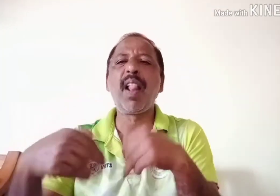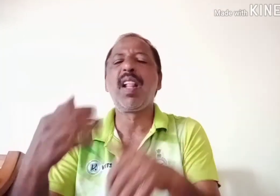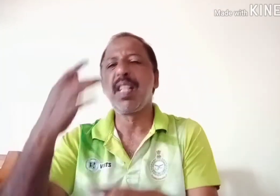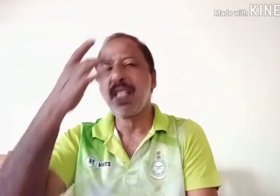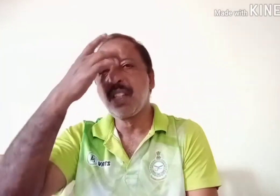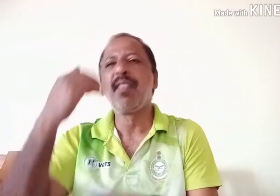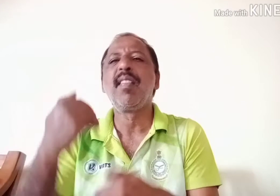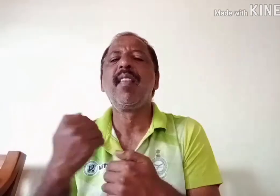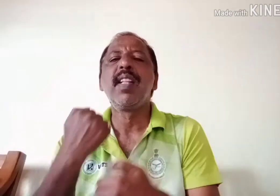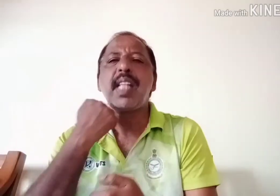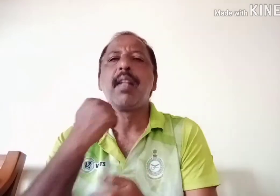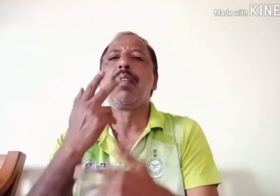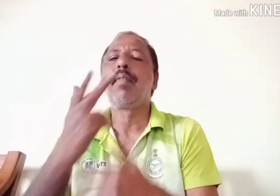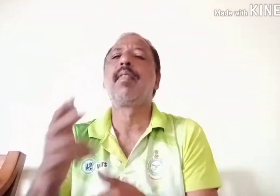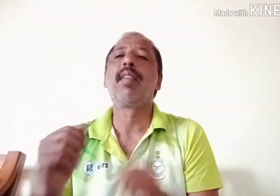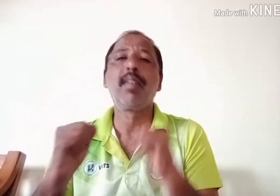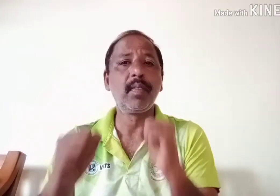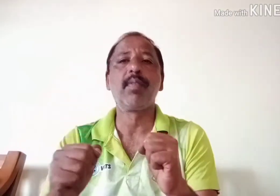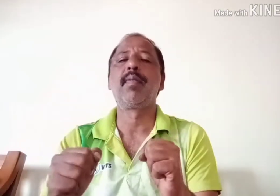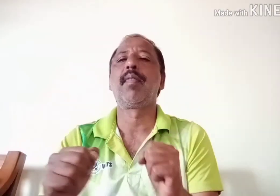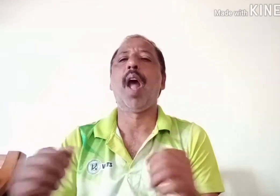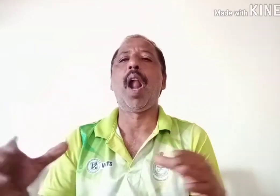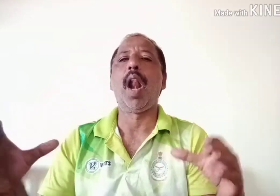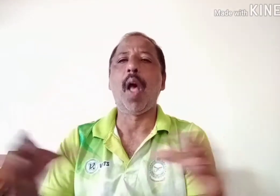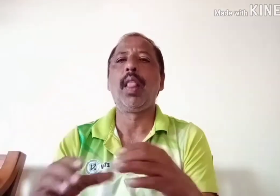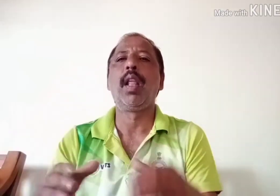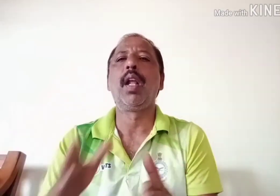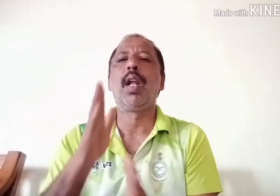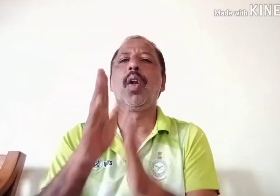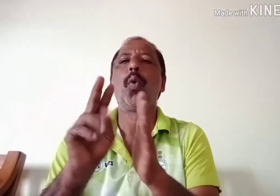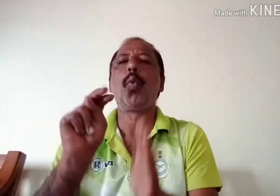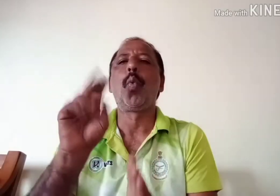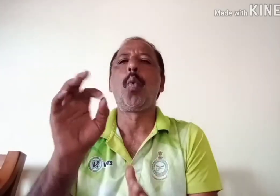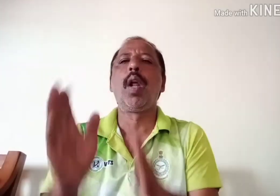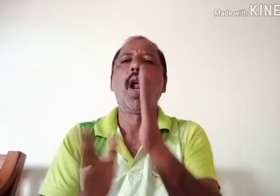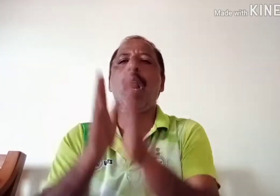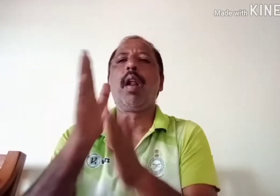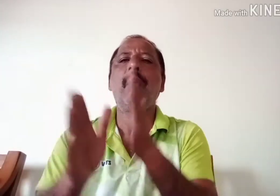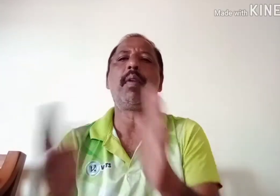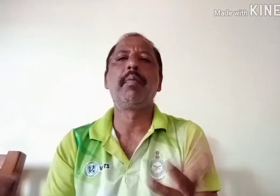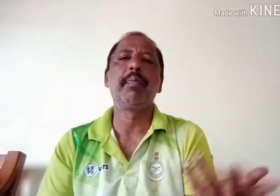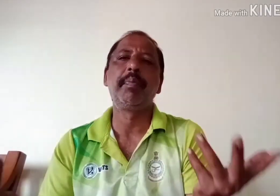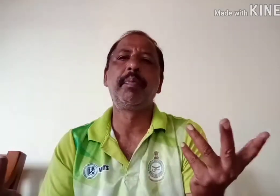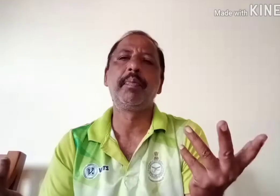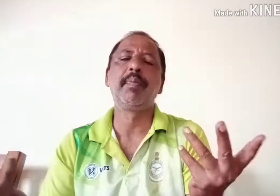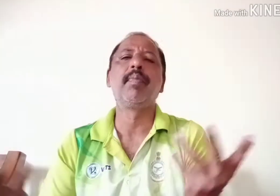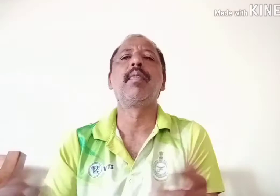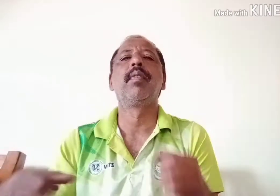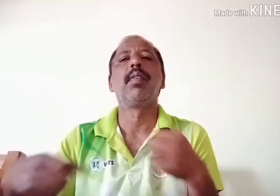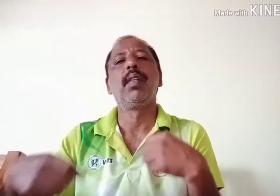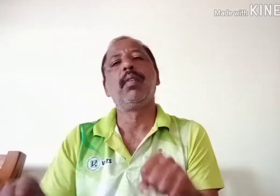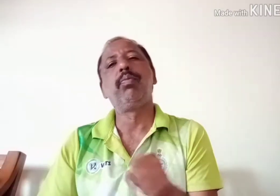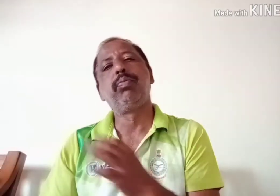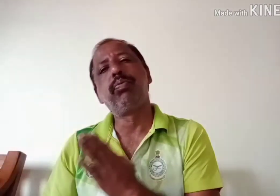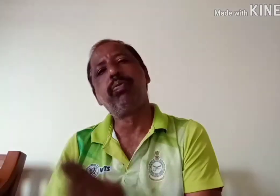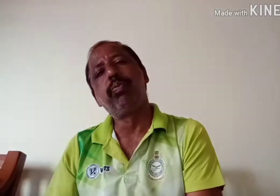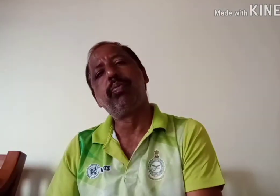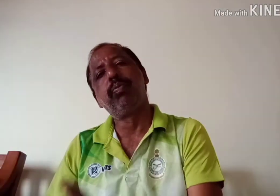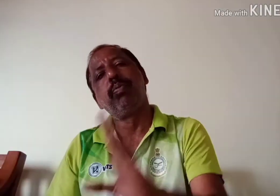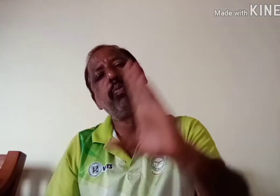इस्तिती पियार और यहां की समस्ति पुर तरभंगा हाइवे की है जहां पर आप देख सकते हैं यह किस तरीके देन लोगों का जीमें जो